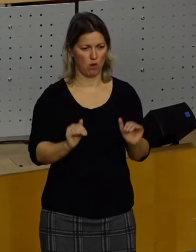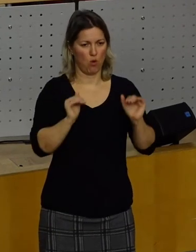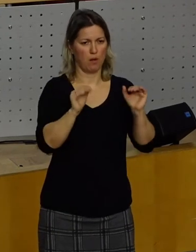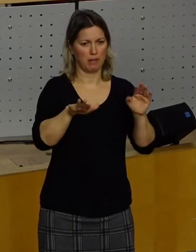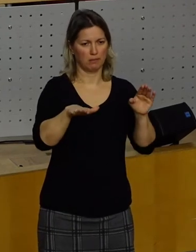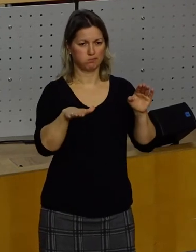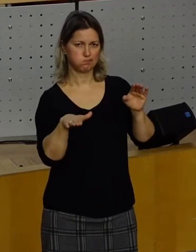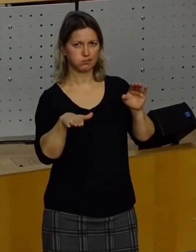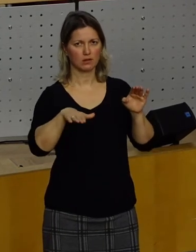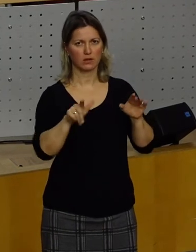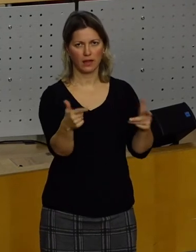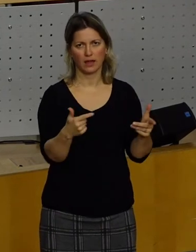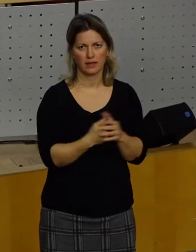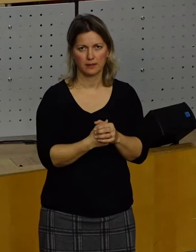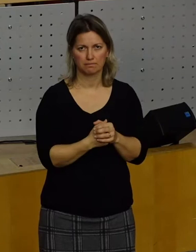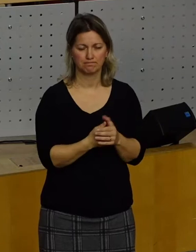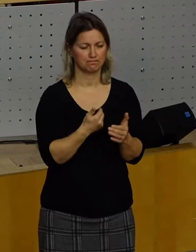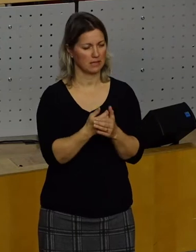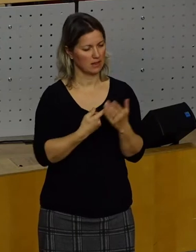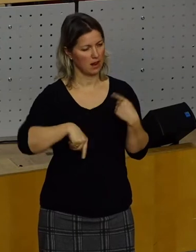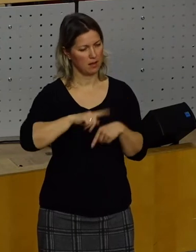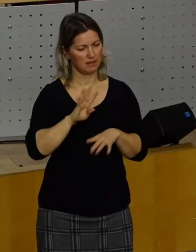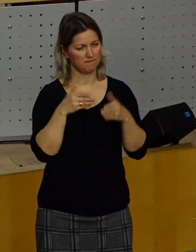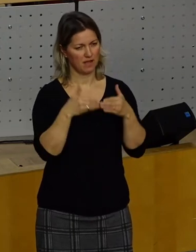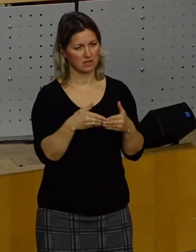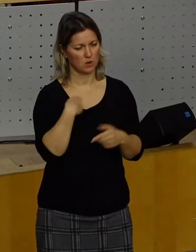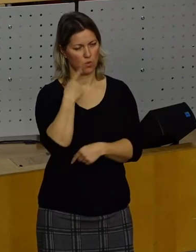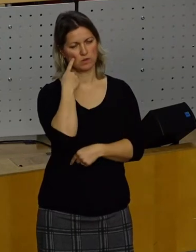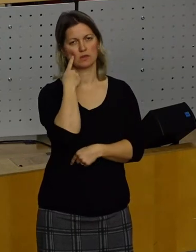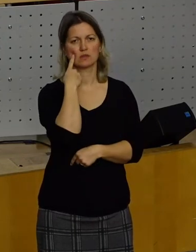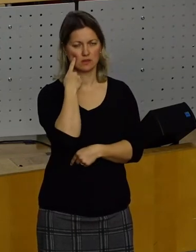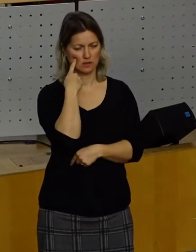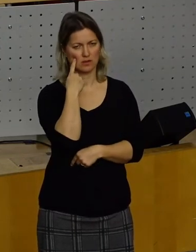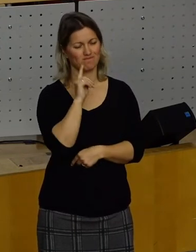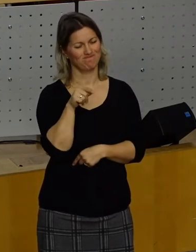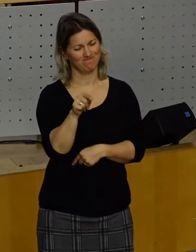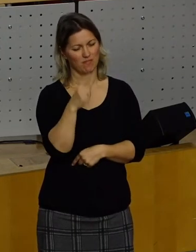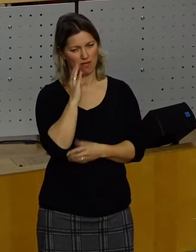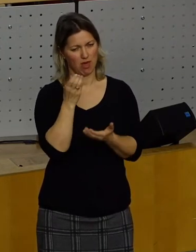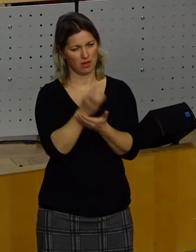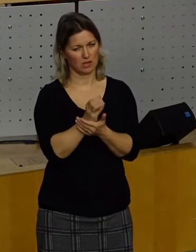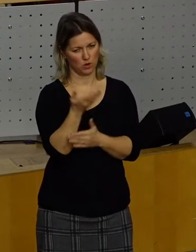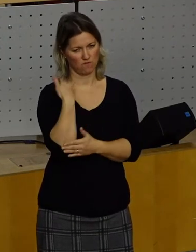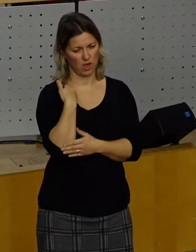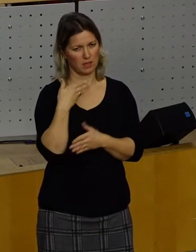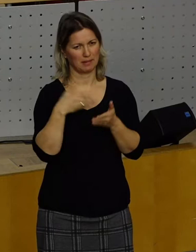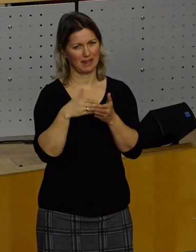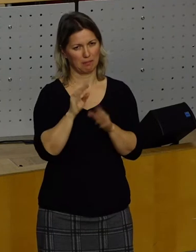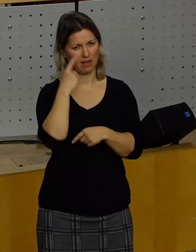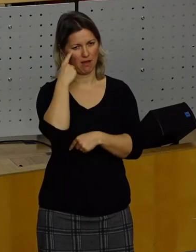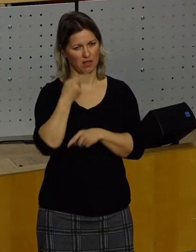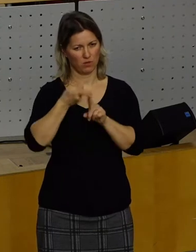haben wir als Fraktion diese Ergänzung aus dem Behindertenbeirat in